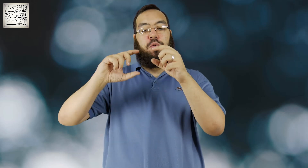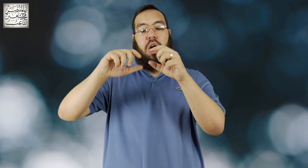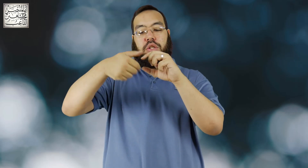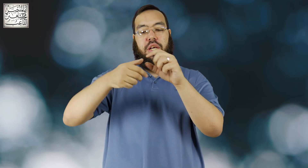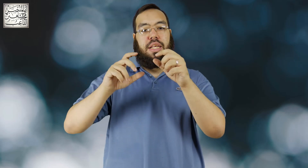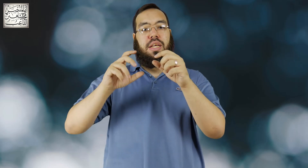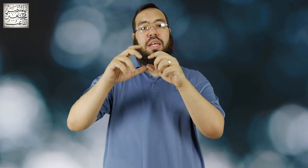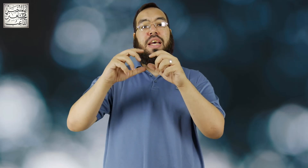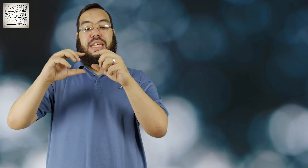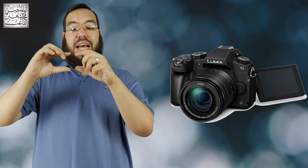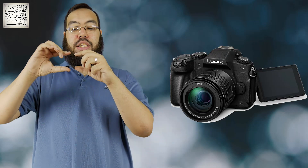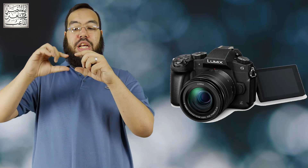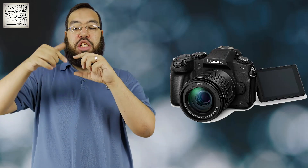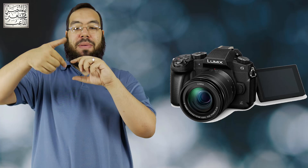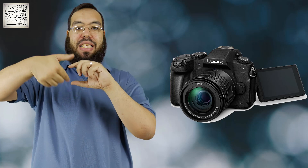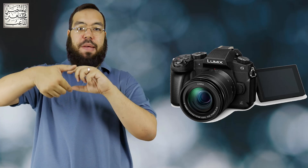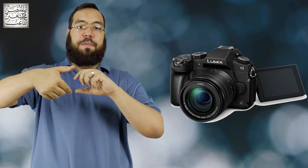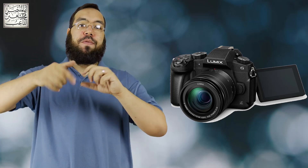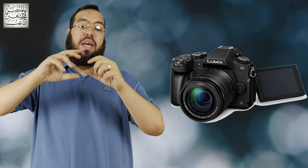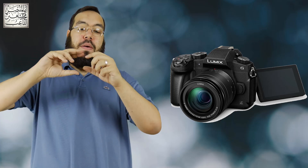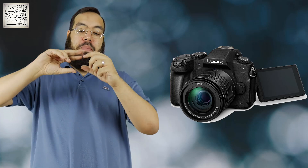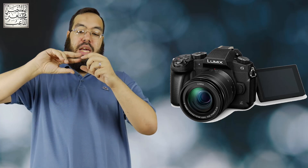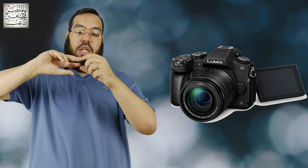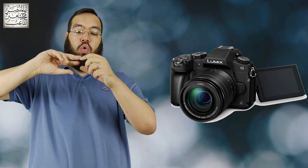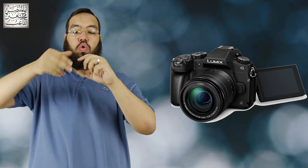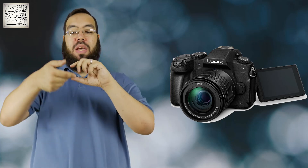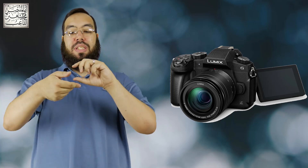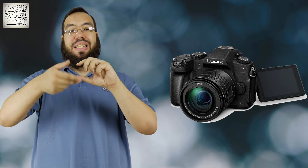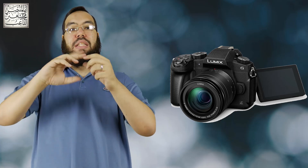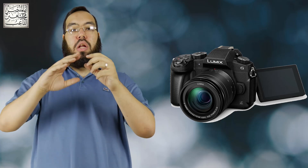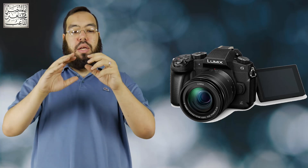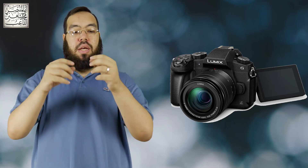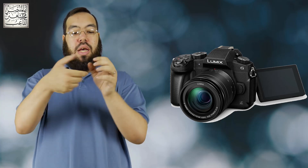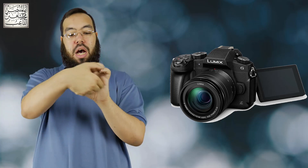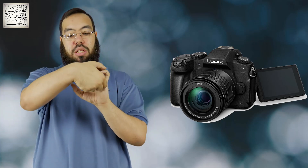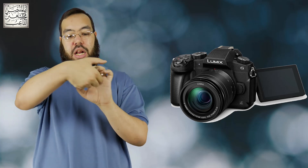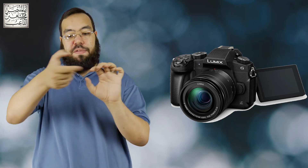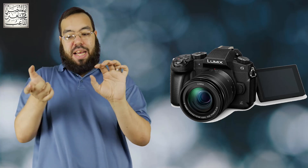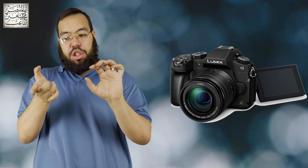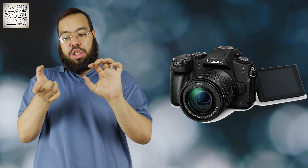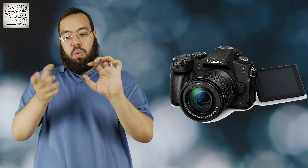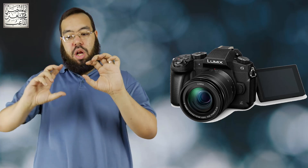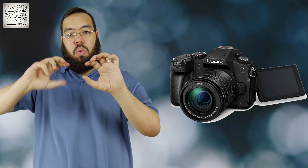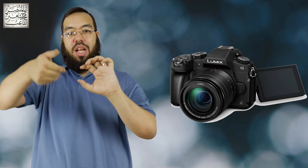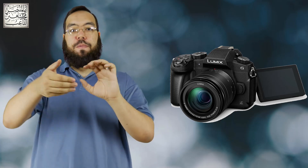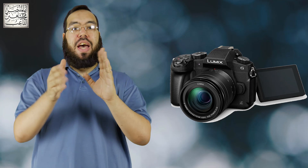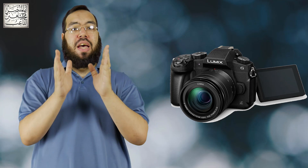فول ارتكولاتينج يعني الشاشة بتلف ب360 درجة اقدر افتح الشاشة الورا ولفها